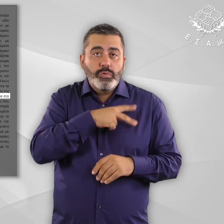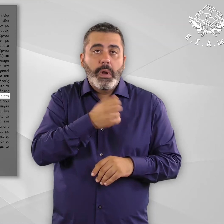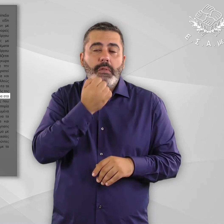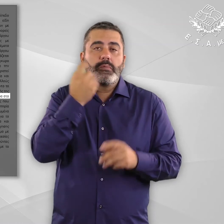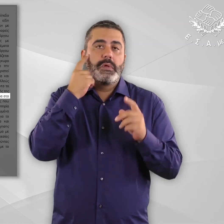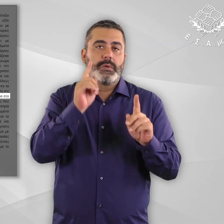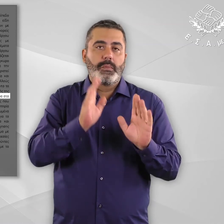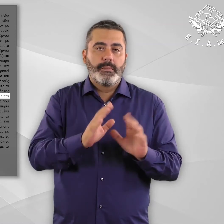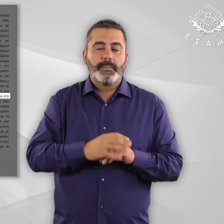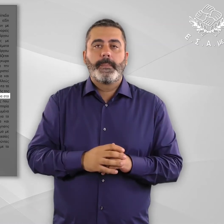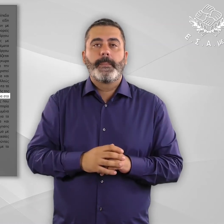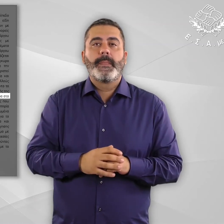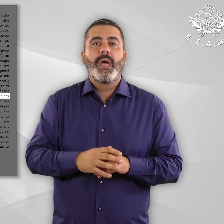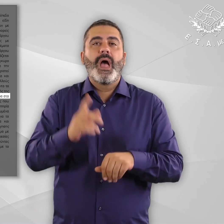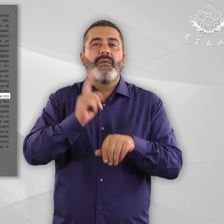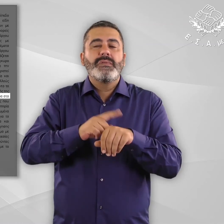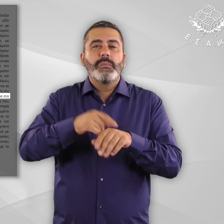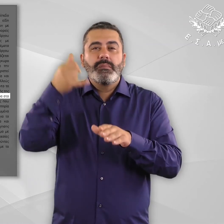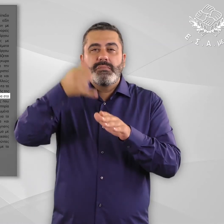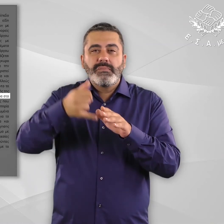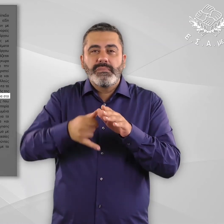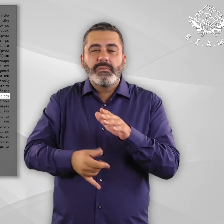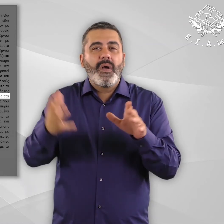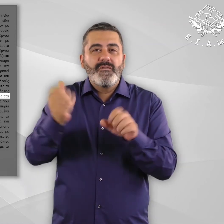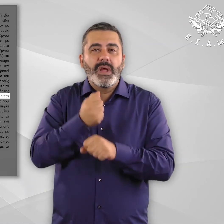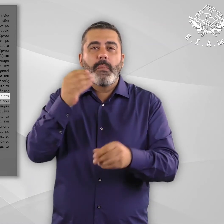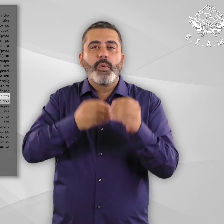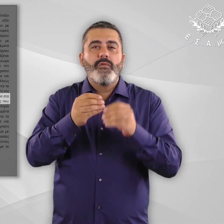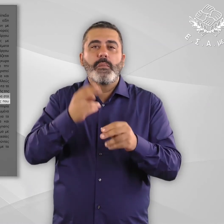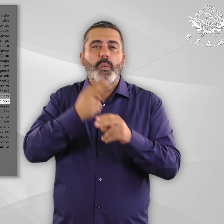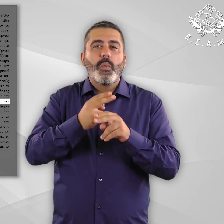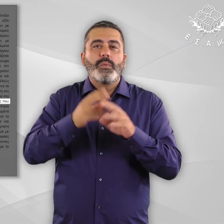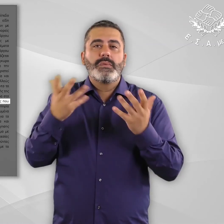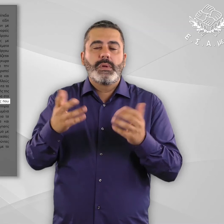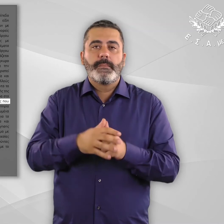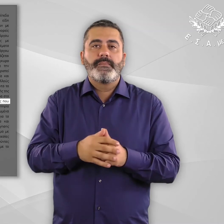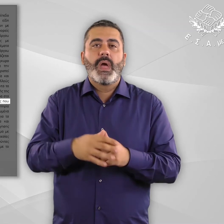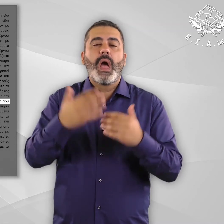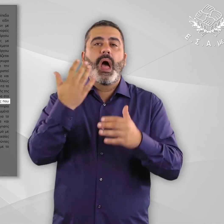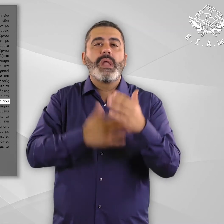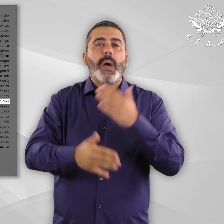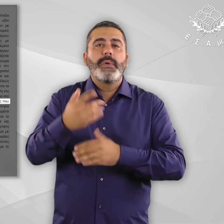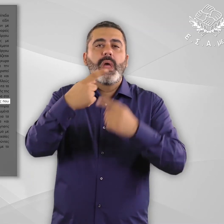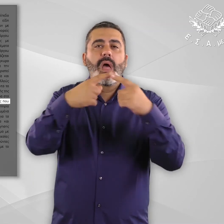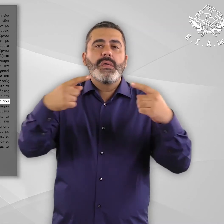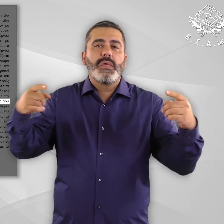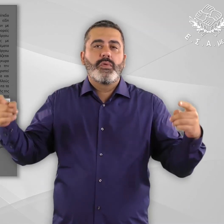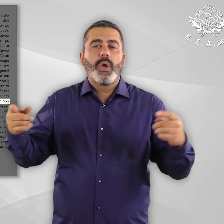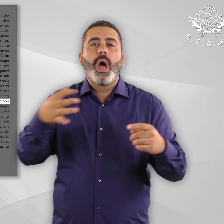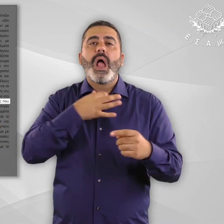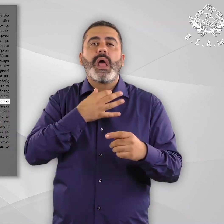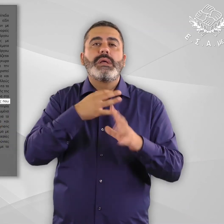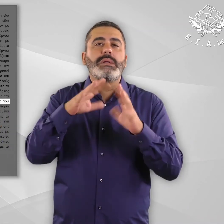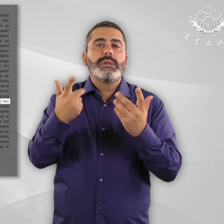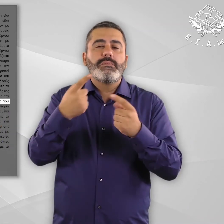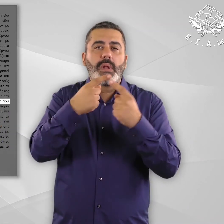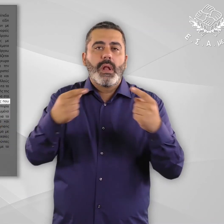ενημέρωσεις διαπιστώθηκαν ειδικότερα στα εξής ζητήματα άνω κατω τελεία, α-διαφορετικά είδη αναπηρίας και ανάγκες που